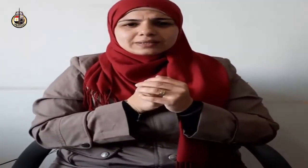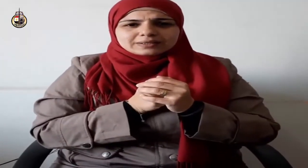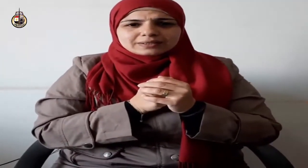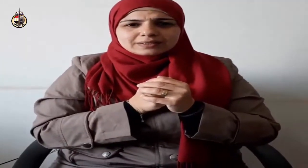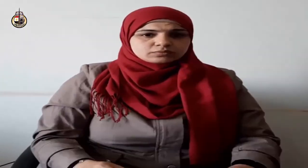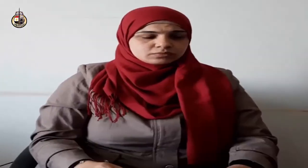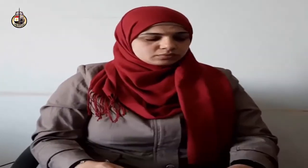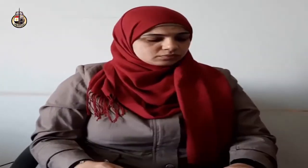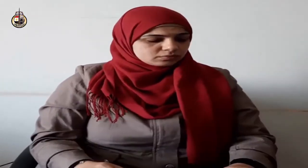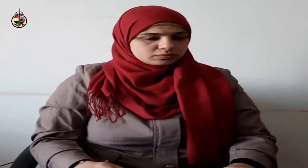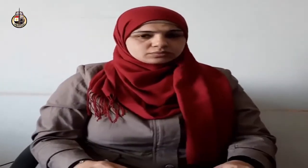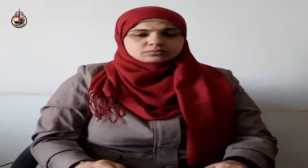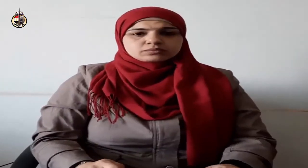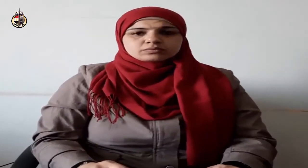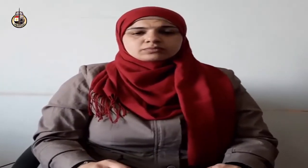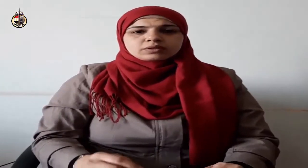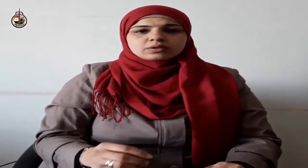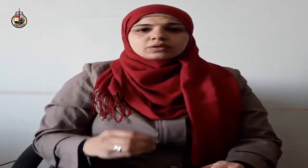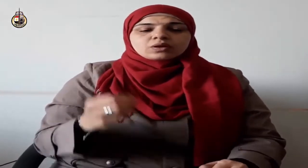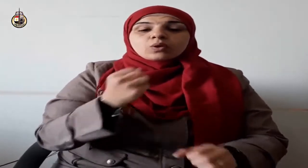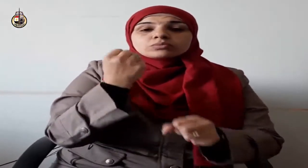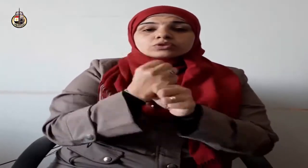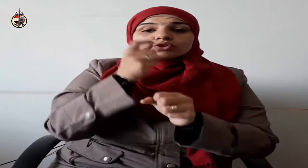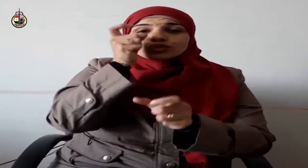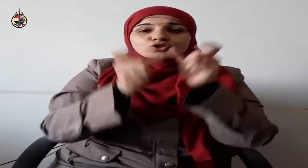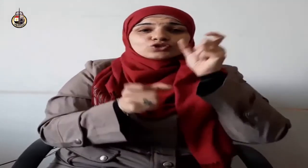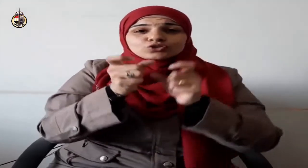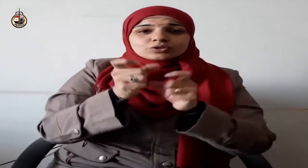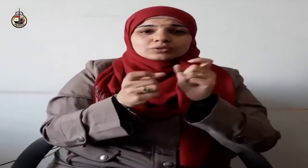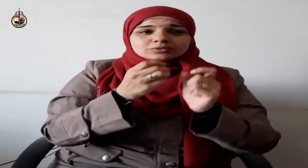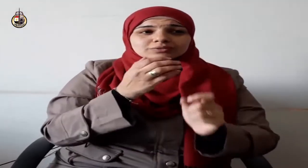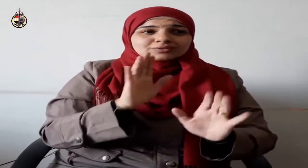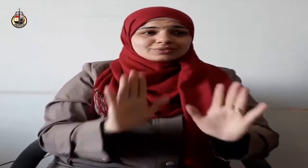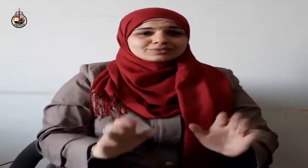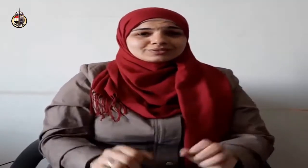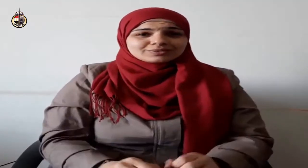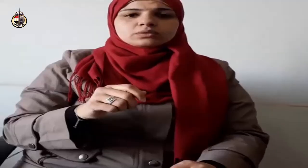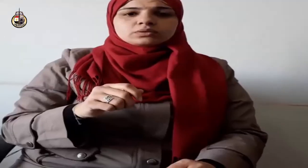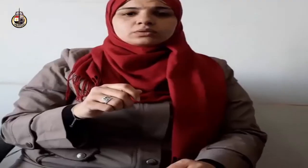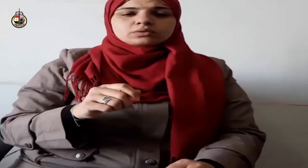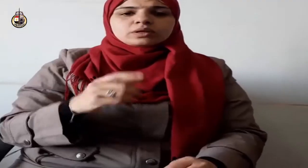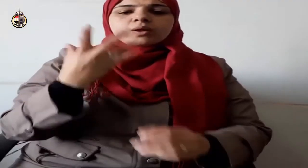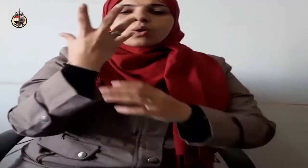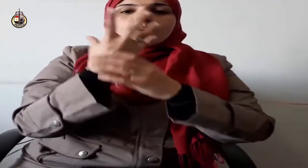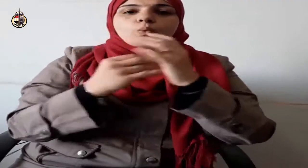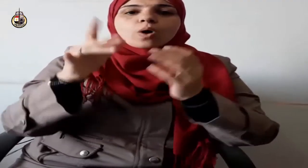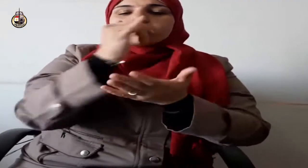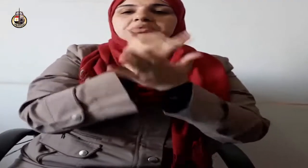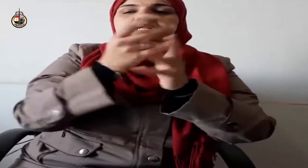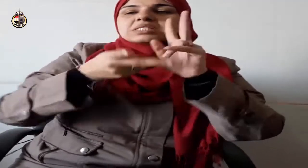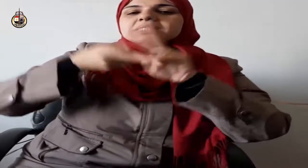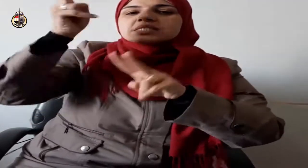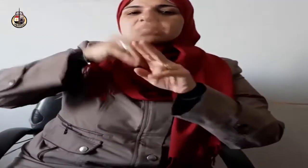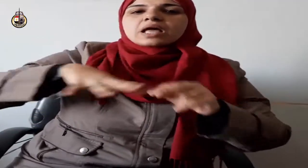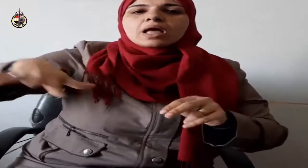منها قوله تعالى ليس البر أن تولوا وجوهكم قبل المشرق